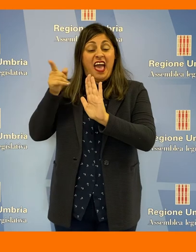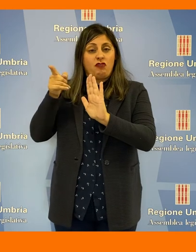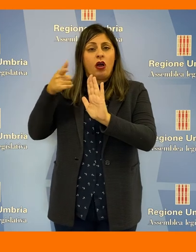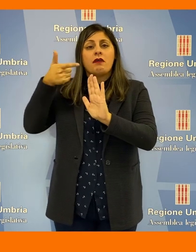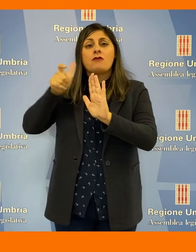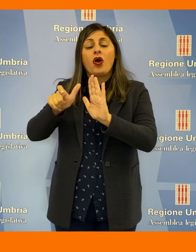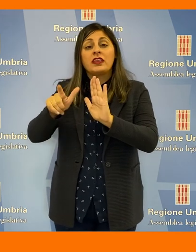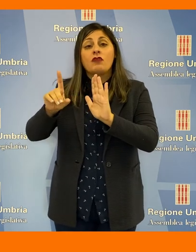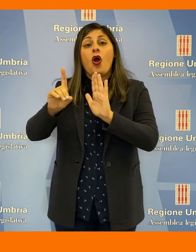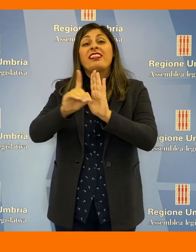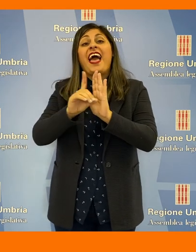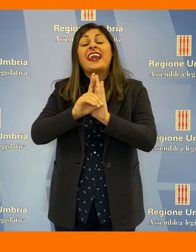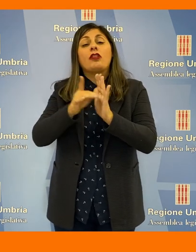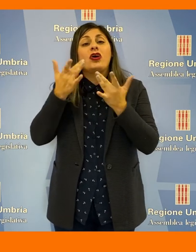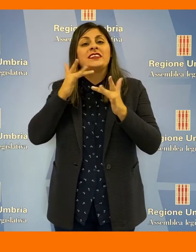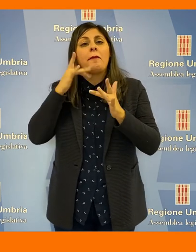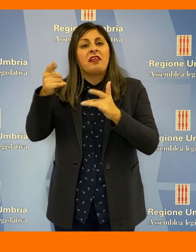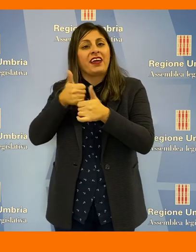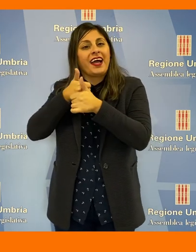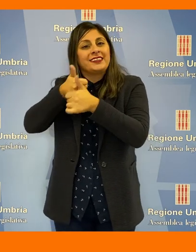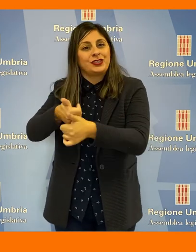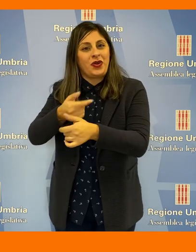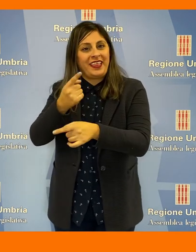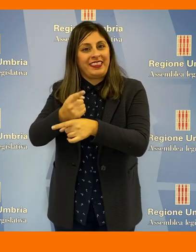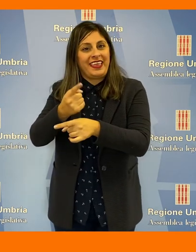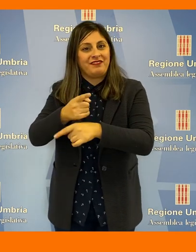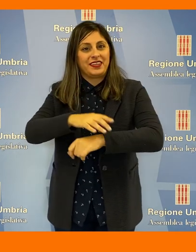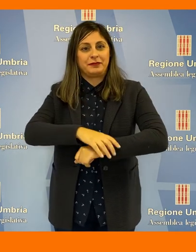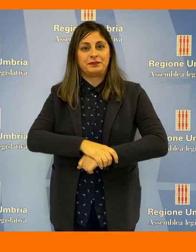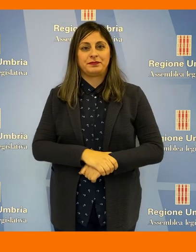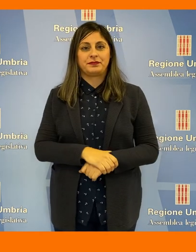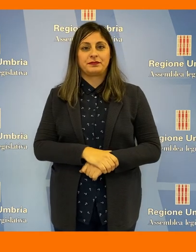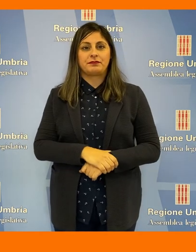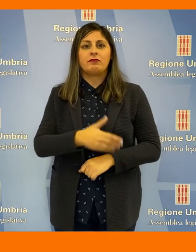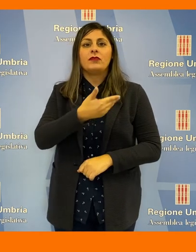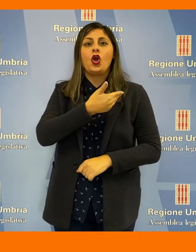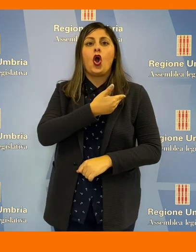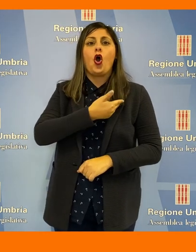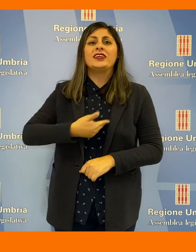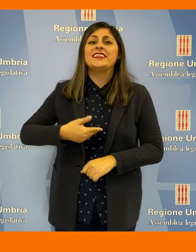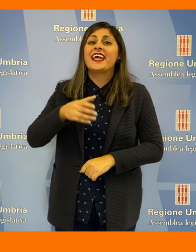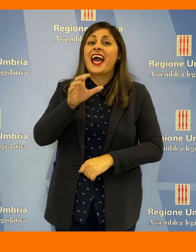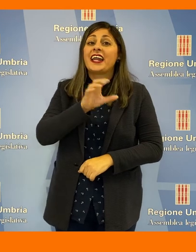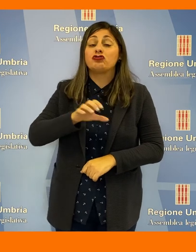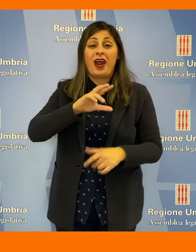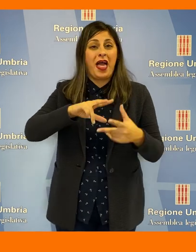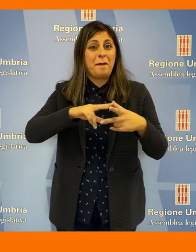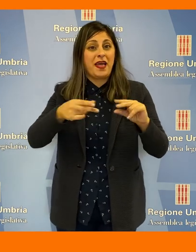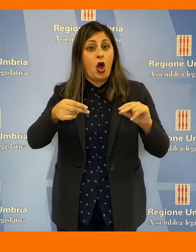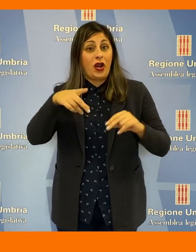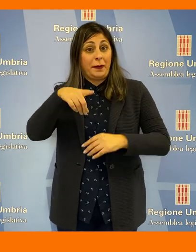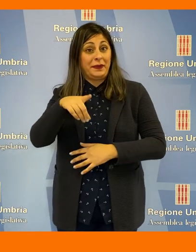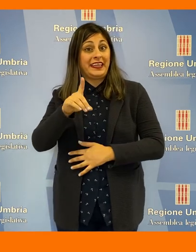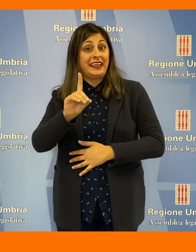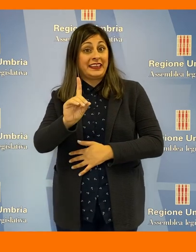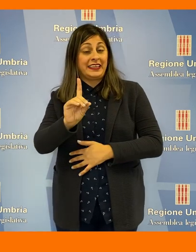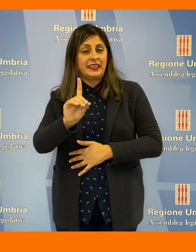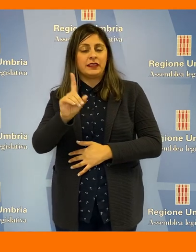luce del decreto semplificazioni. La consigliera regionale Simona Meloni del Partito Democratico,